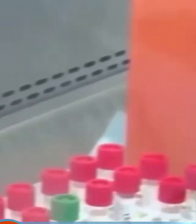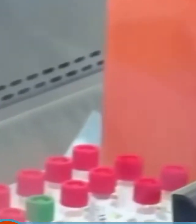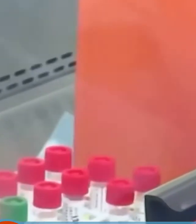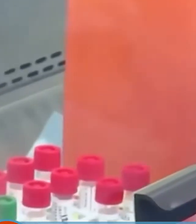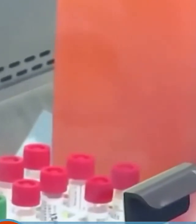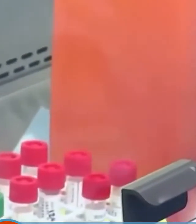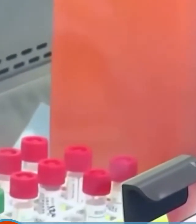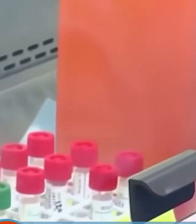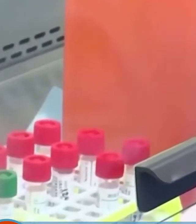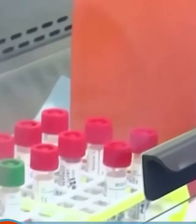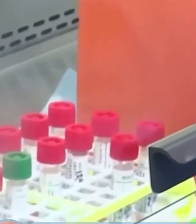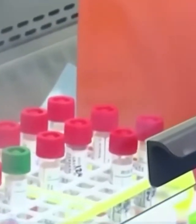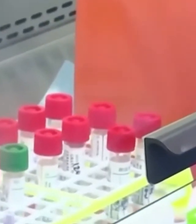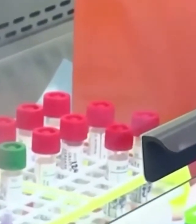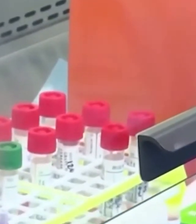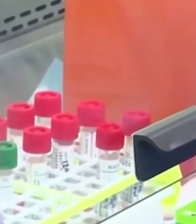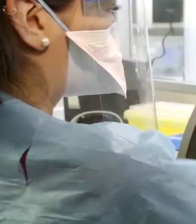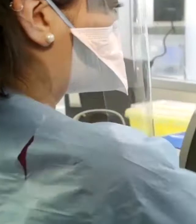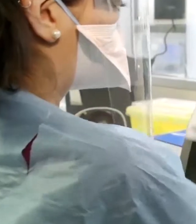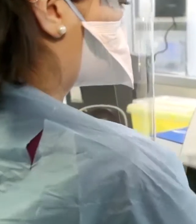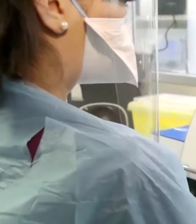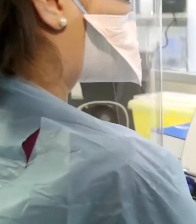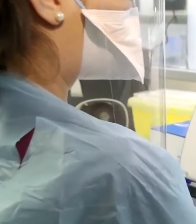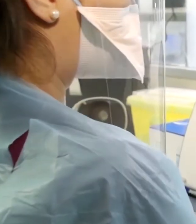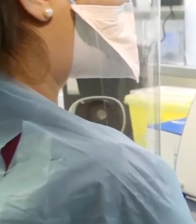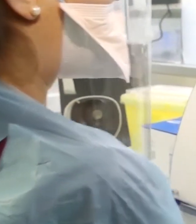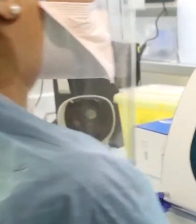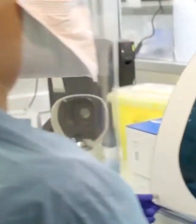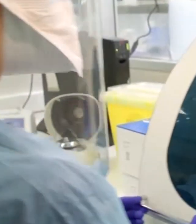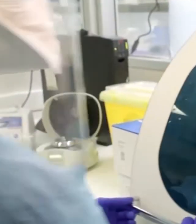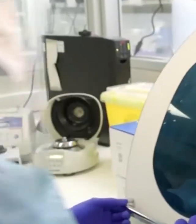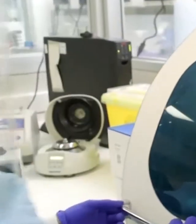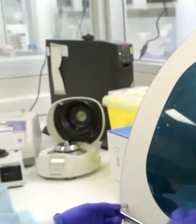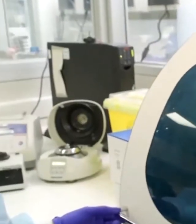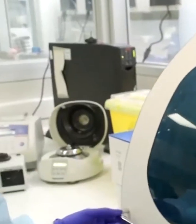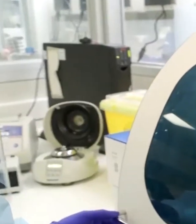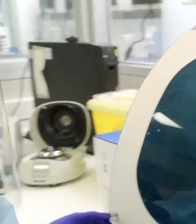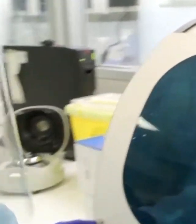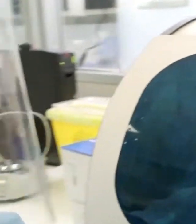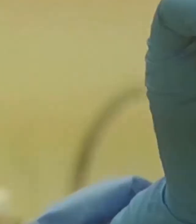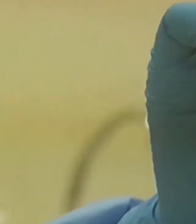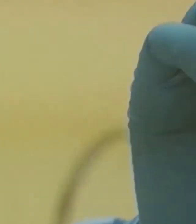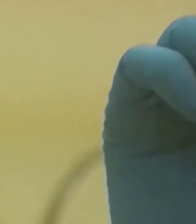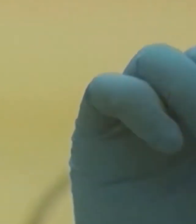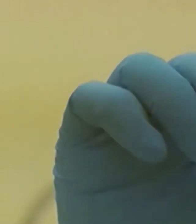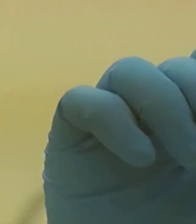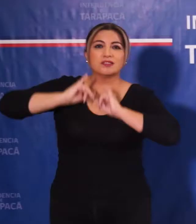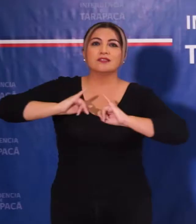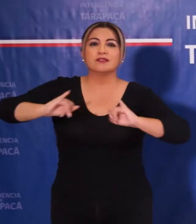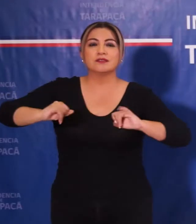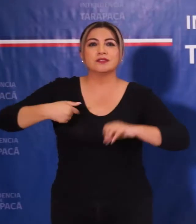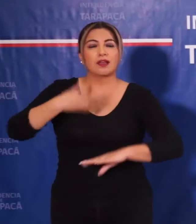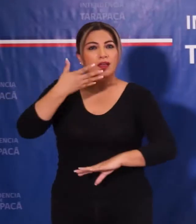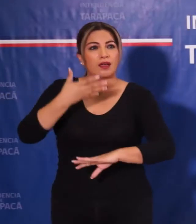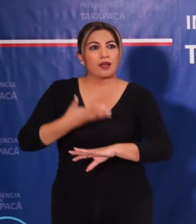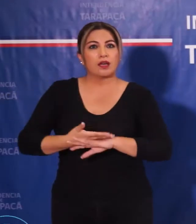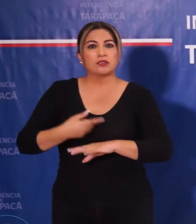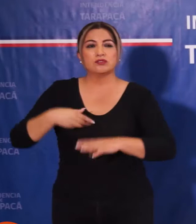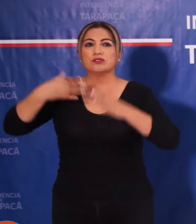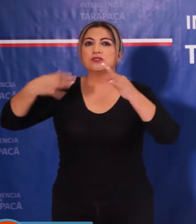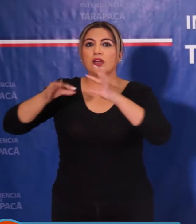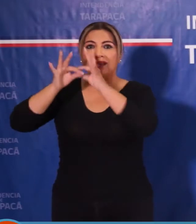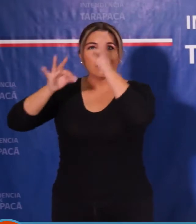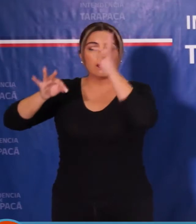Iquique, el coronel Andrés Arenas, quien trabajó directamente con algunas autoridades regionales. Me he tomado el examen